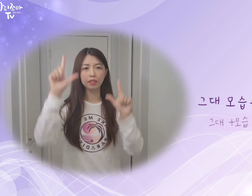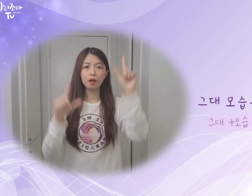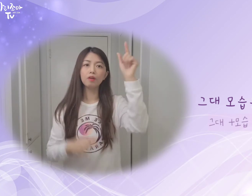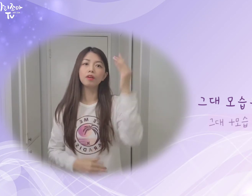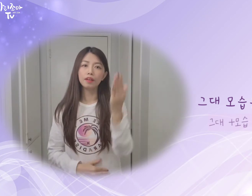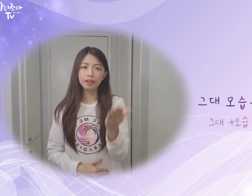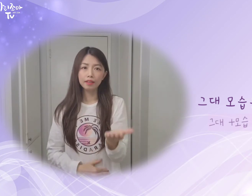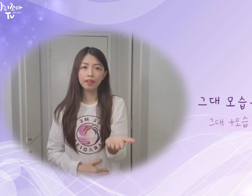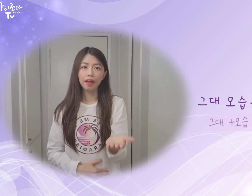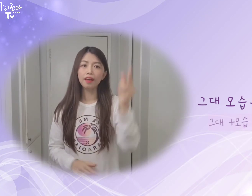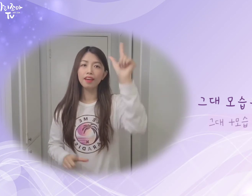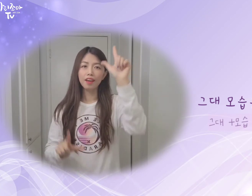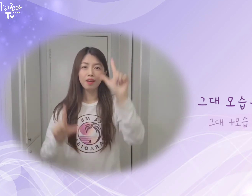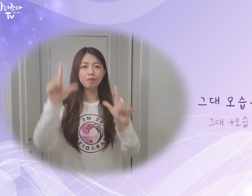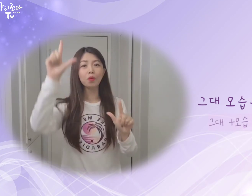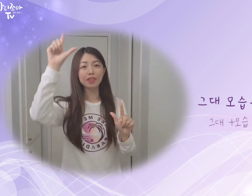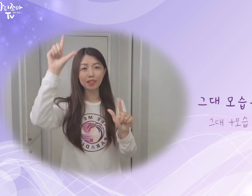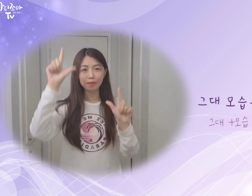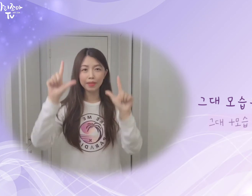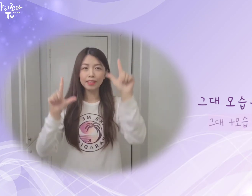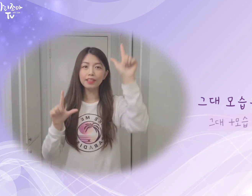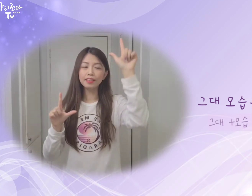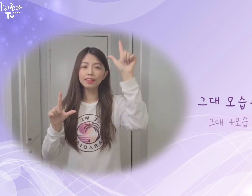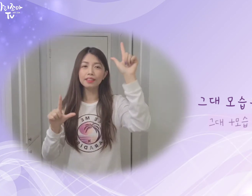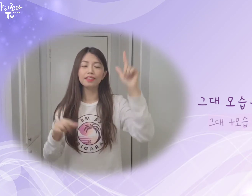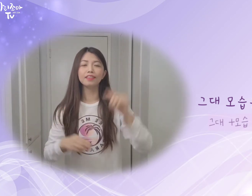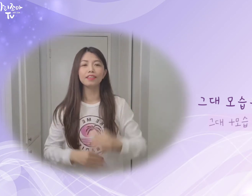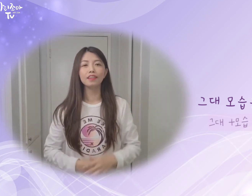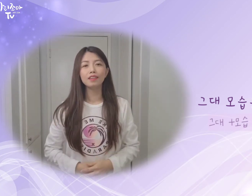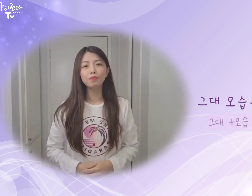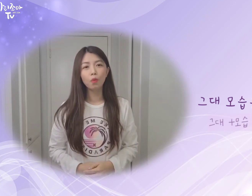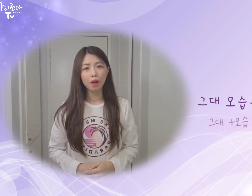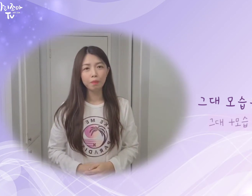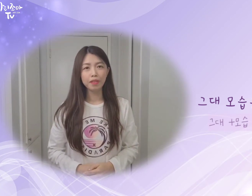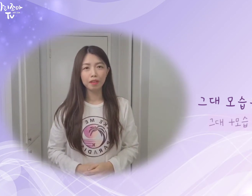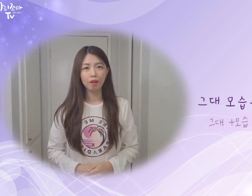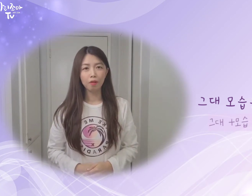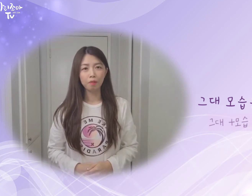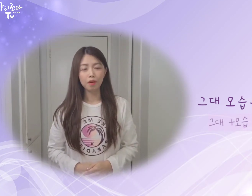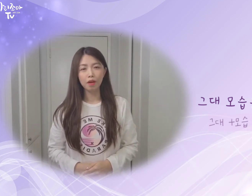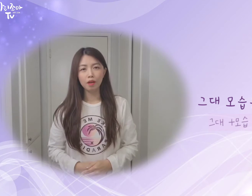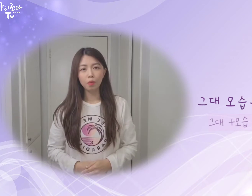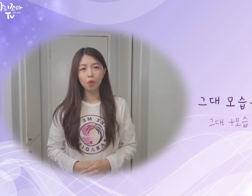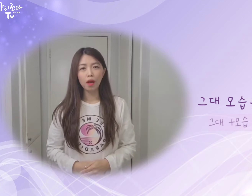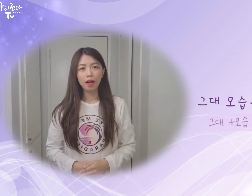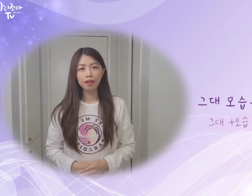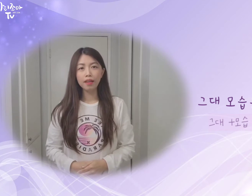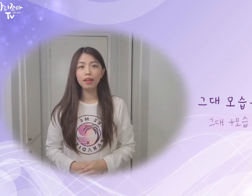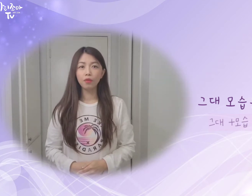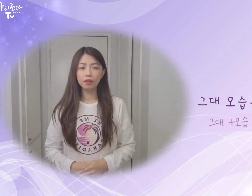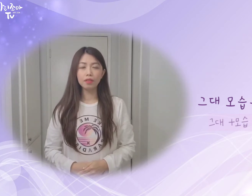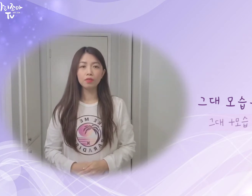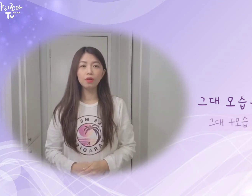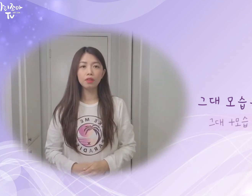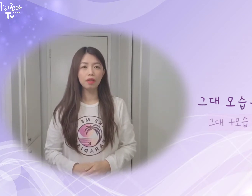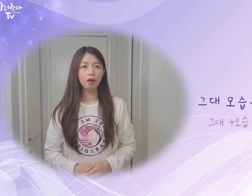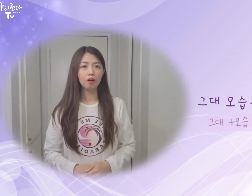그래서 그대 모습은 보랏빛처럼 보라색이라고 한 뜻의 수어는요.